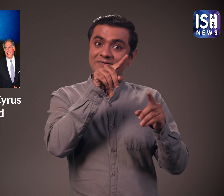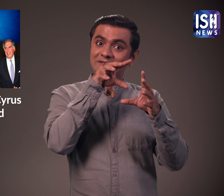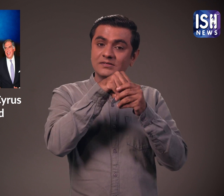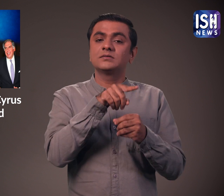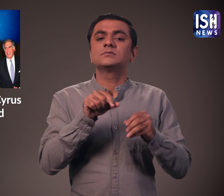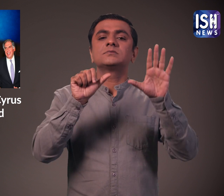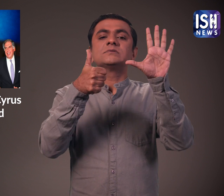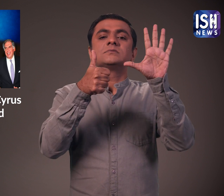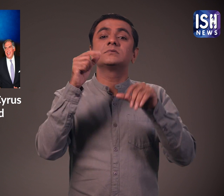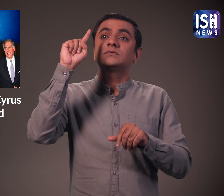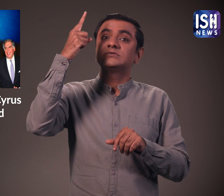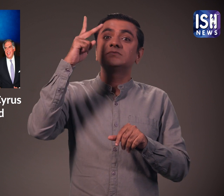के छटे चेर्मेन बने